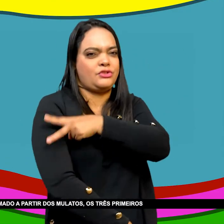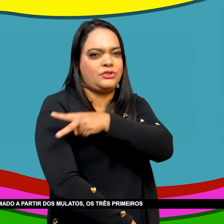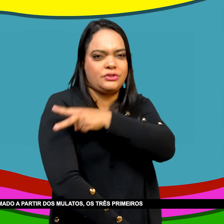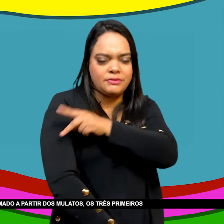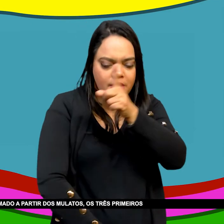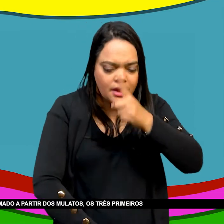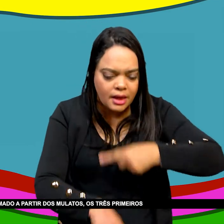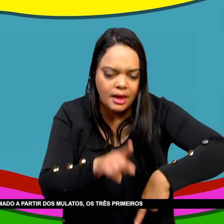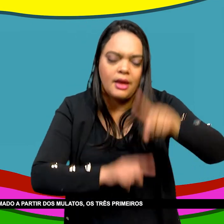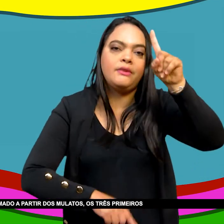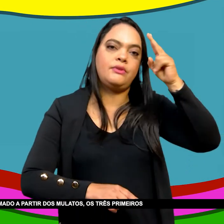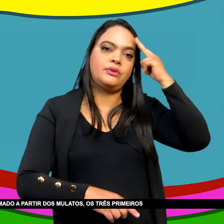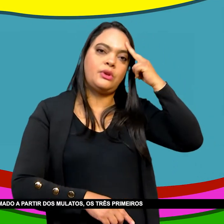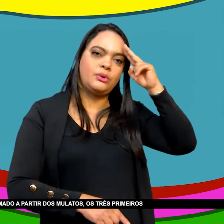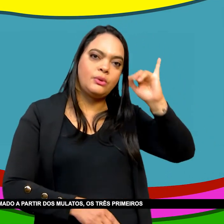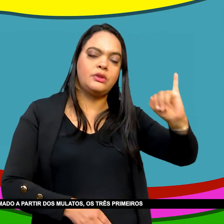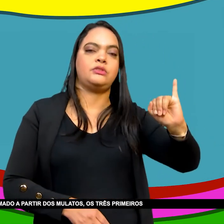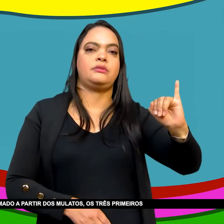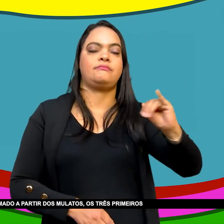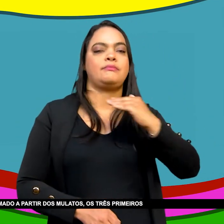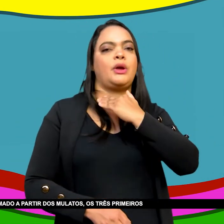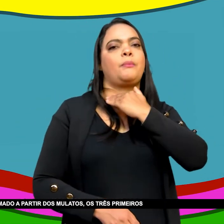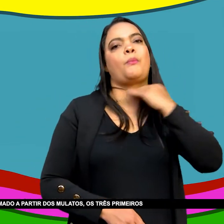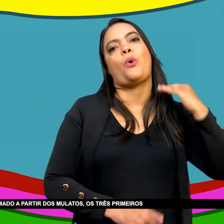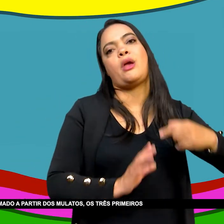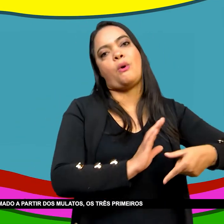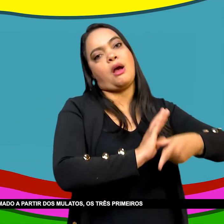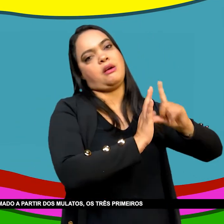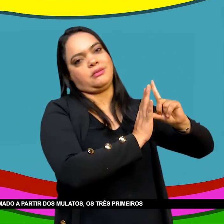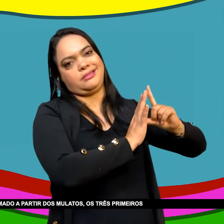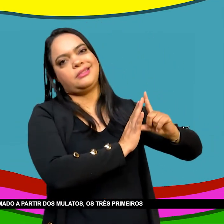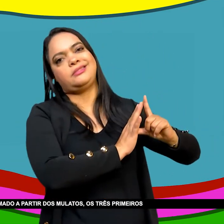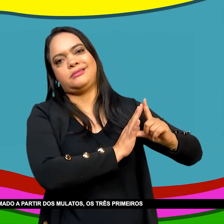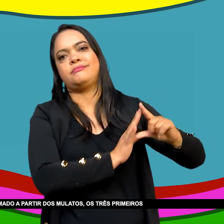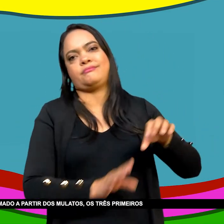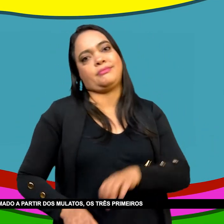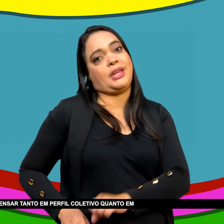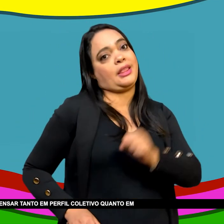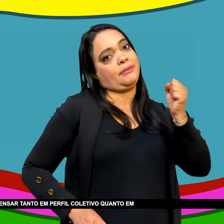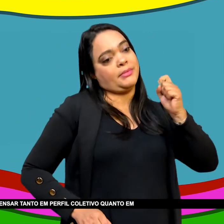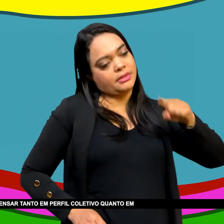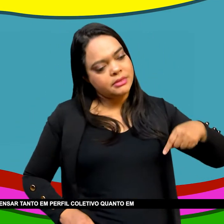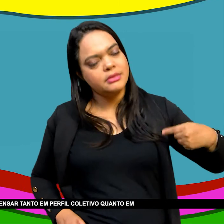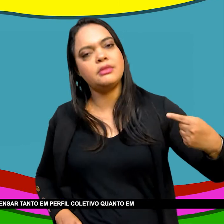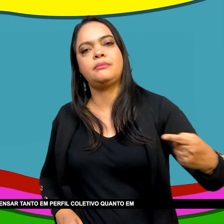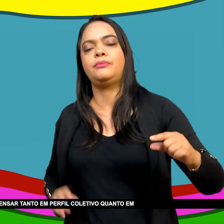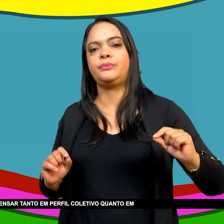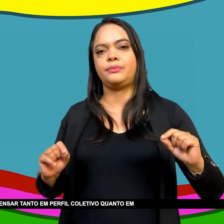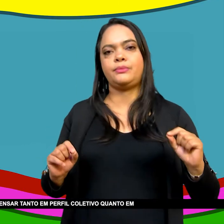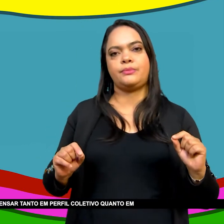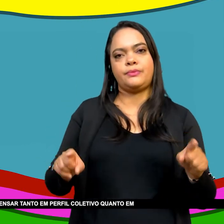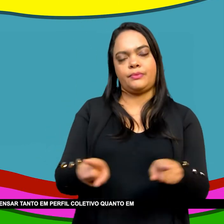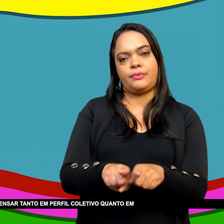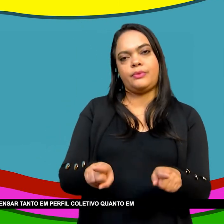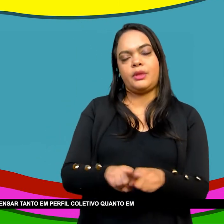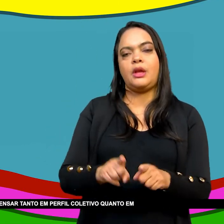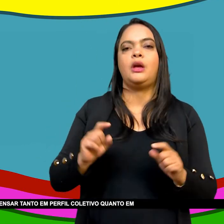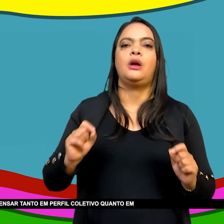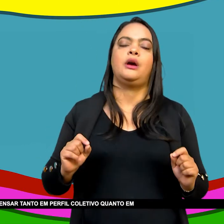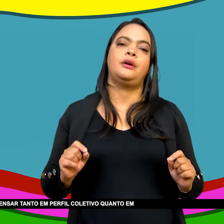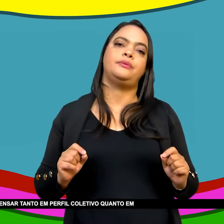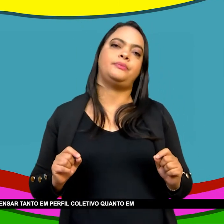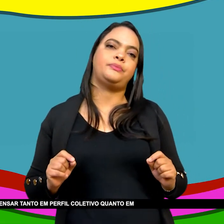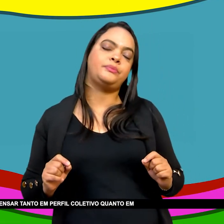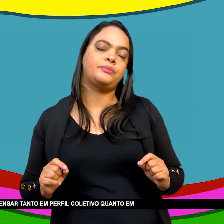Do chamado partido Dos mulatos Os três primeiros Do chamado partido Dos